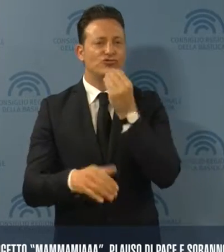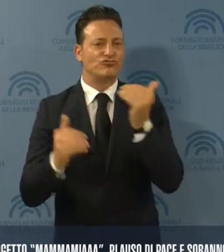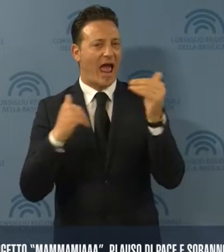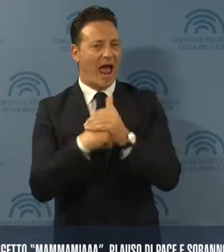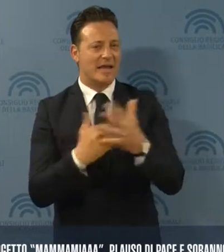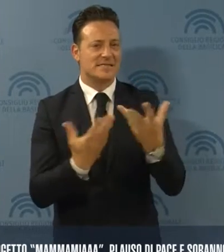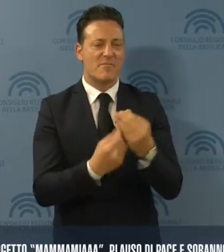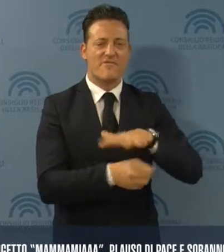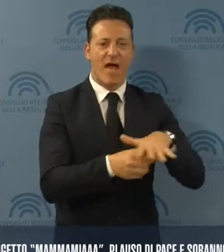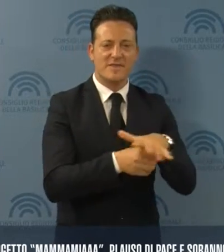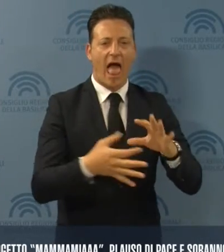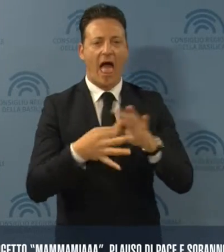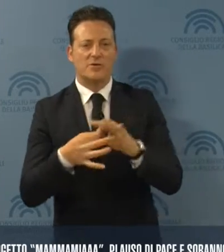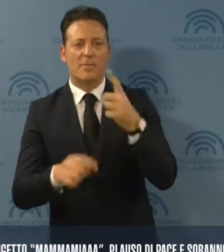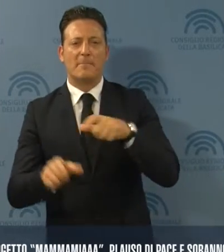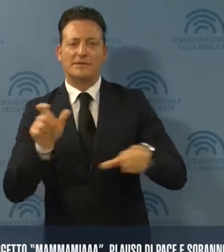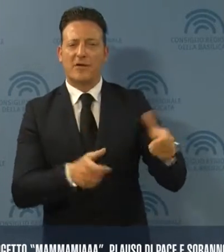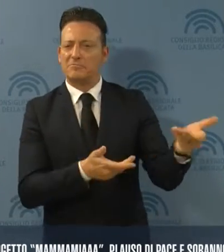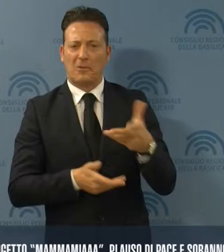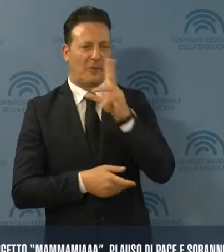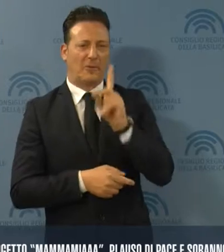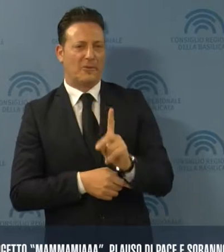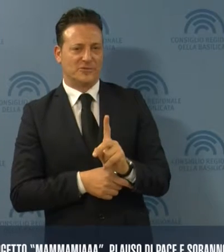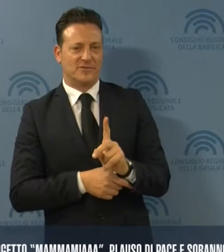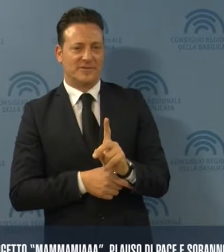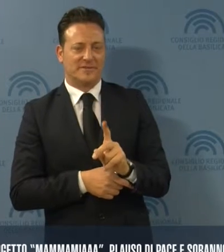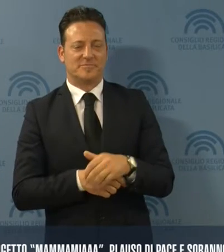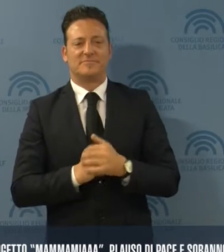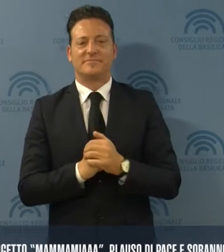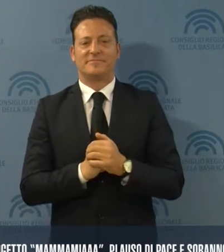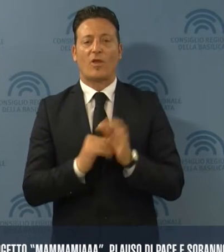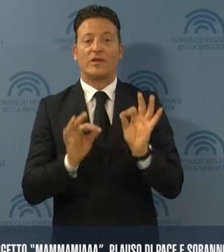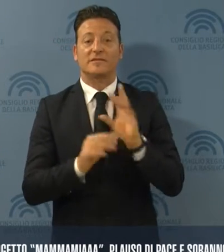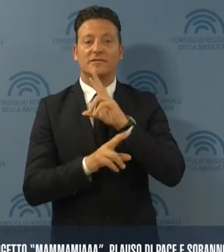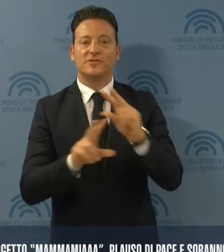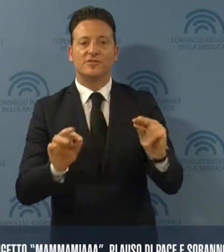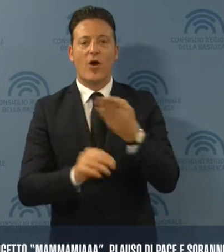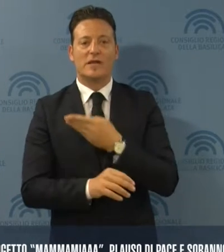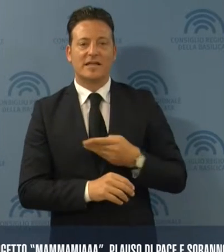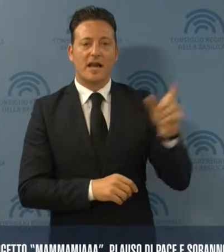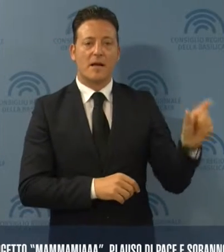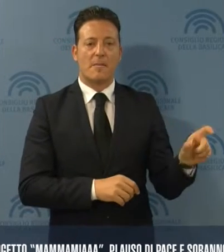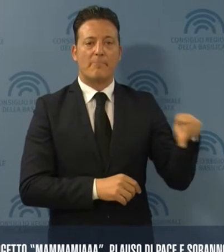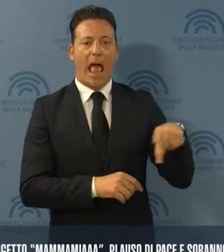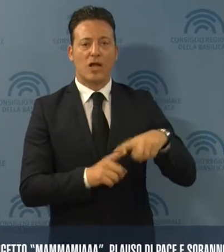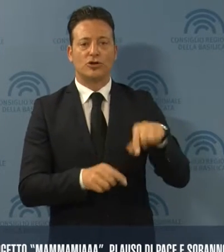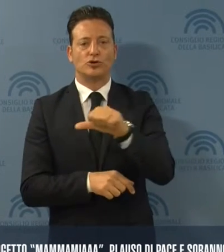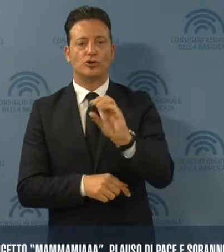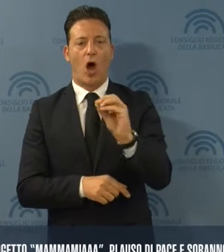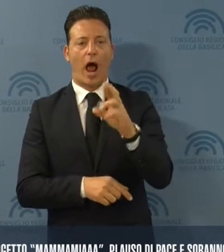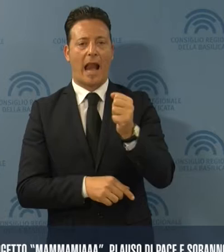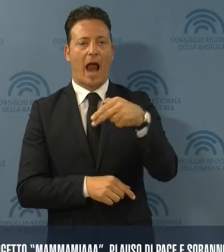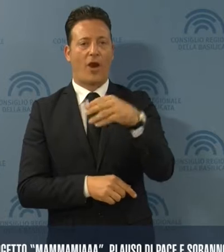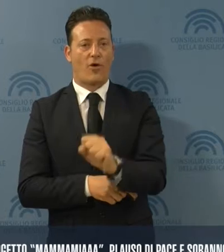con famiglie, amici ed ospiti sconosciuti. Così dicono i consiglieri Pace e Soranno.